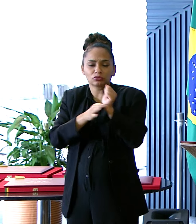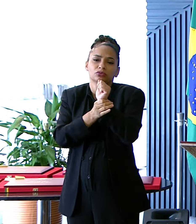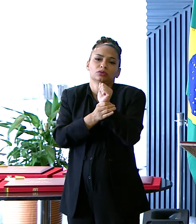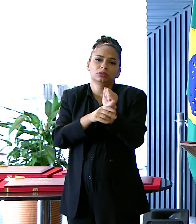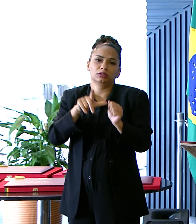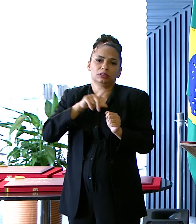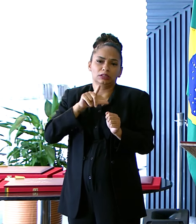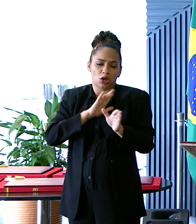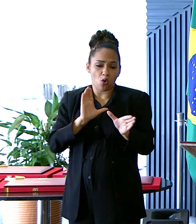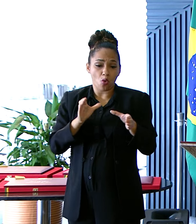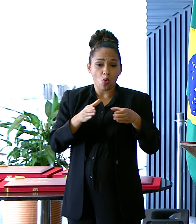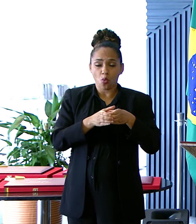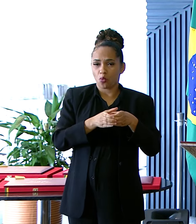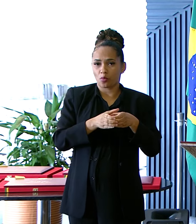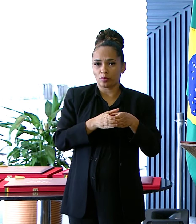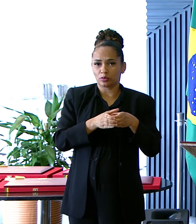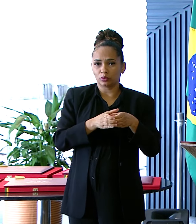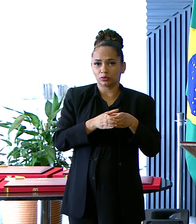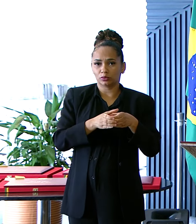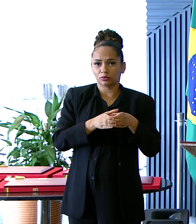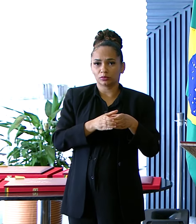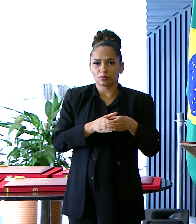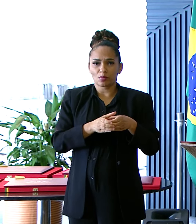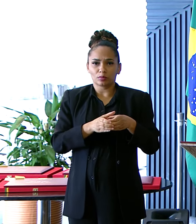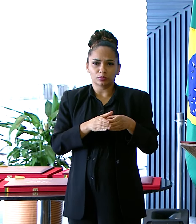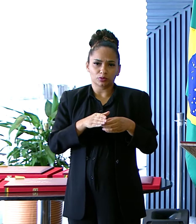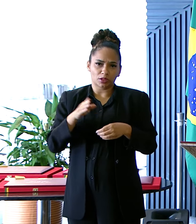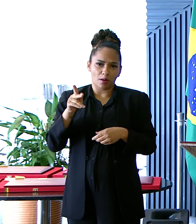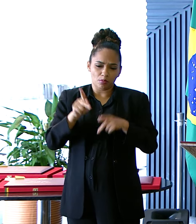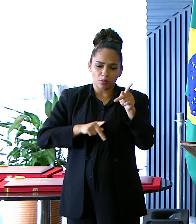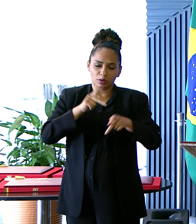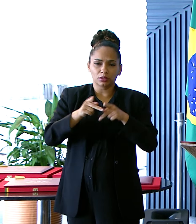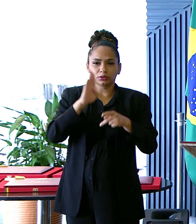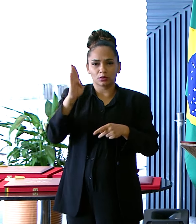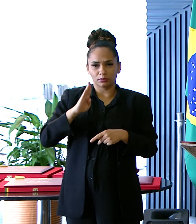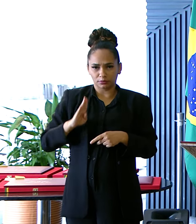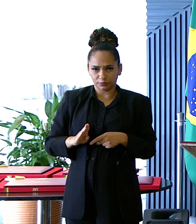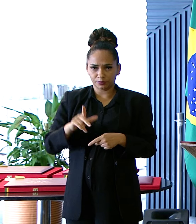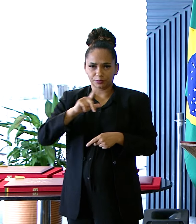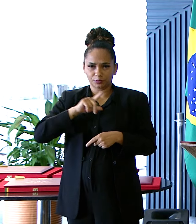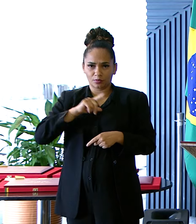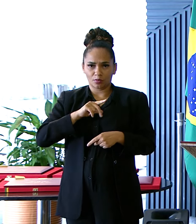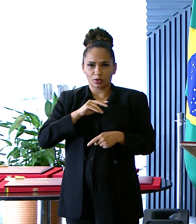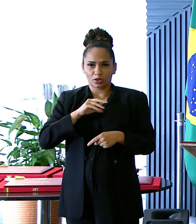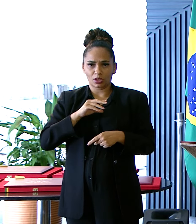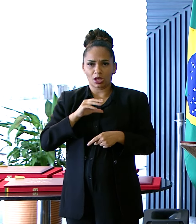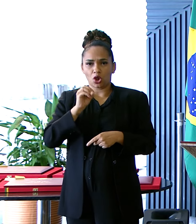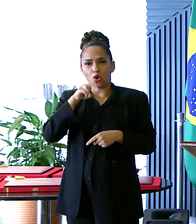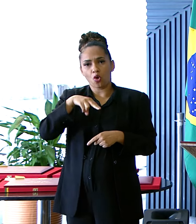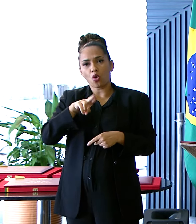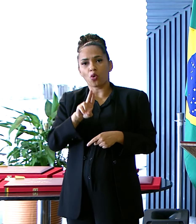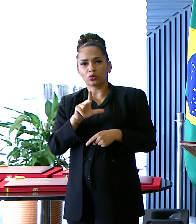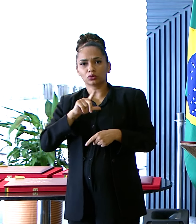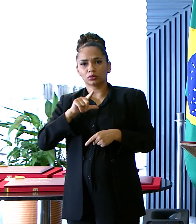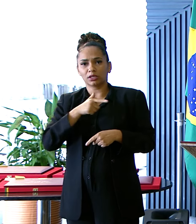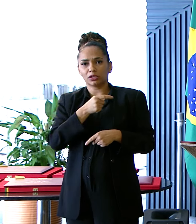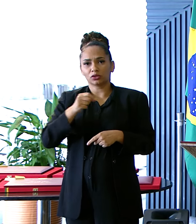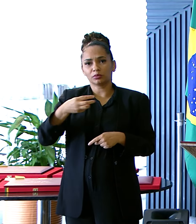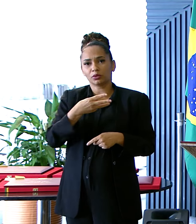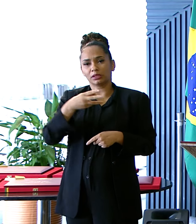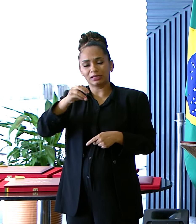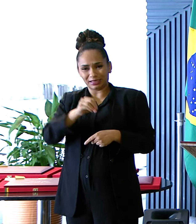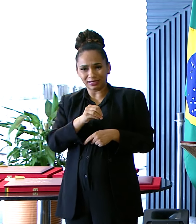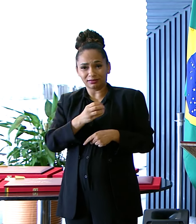Expressiva Da população Brasileira A ONU Estabeleceu Metas Ambiciosas Para 2030 Visando